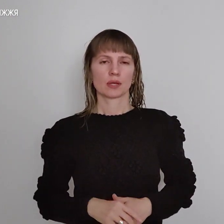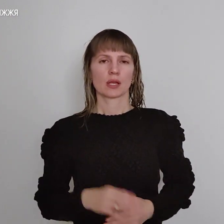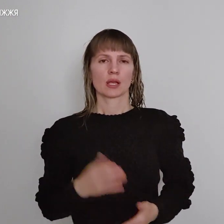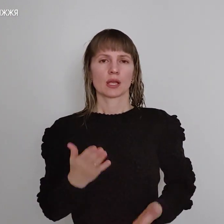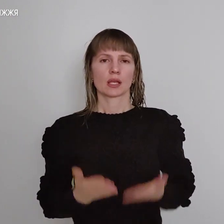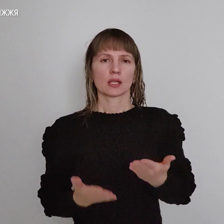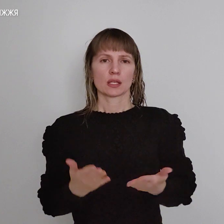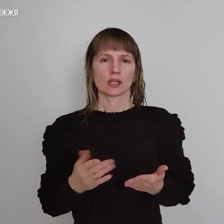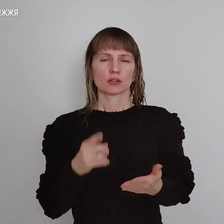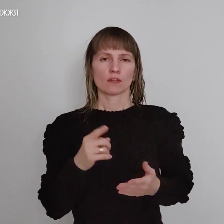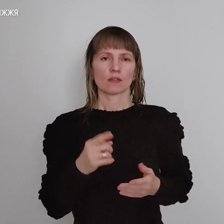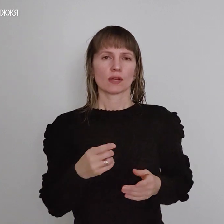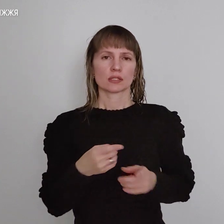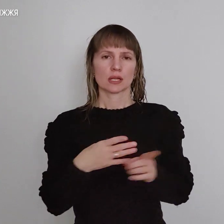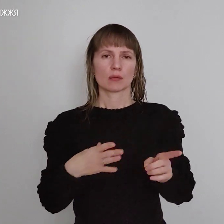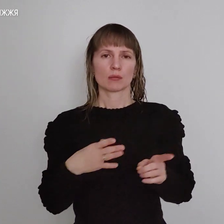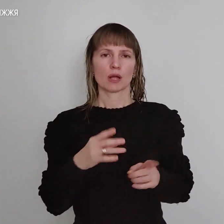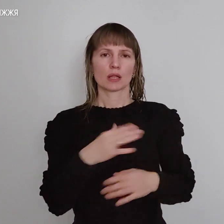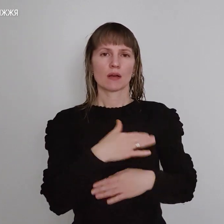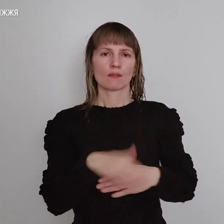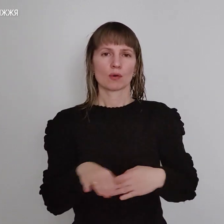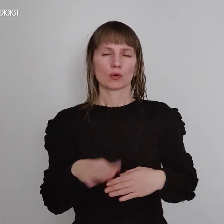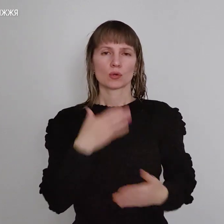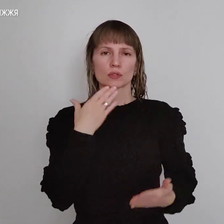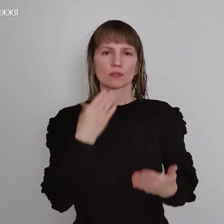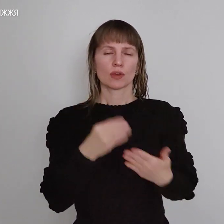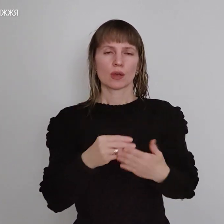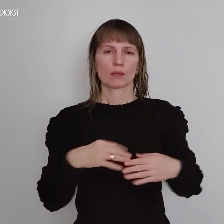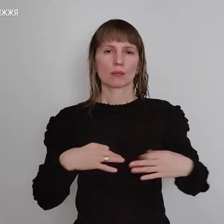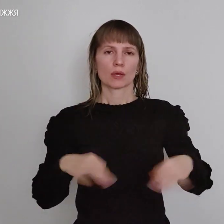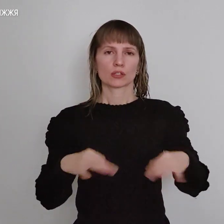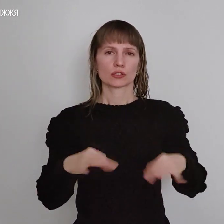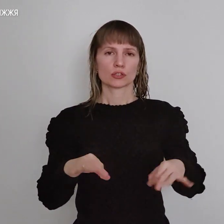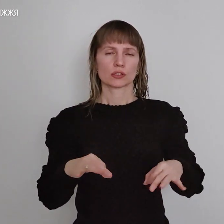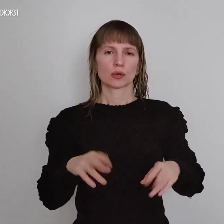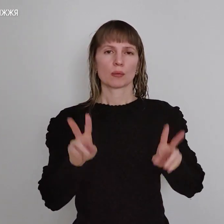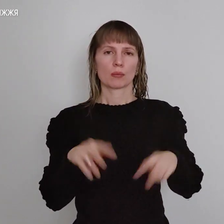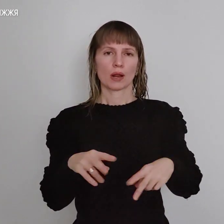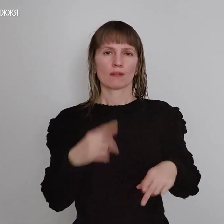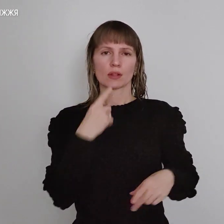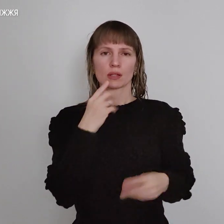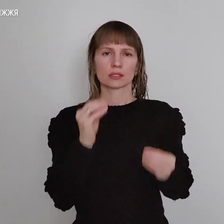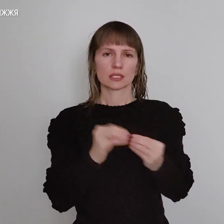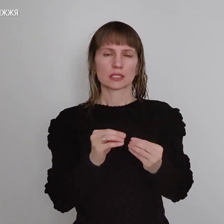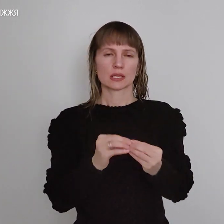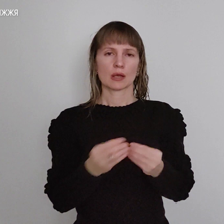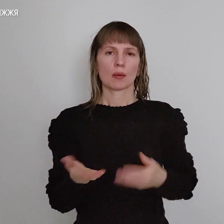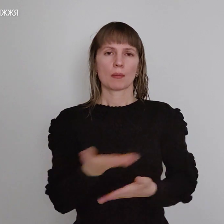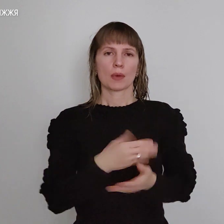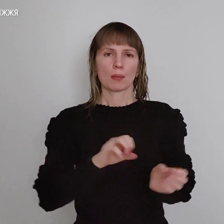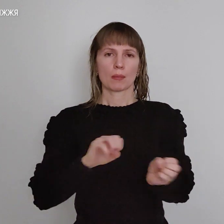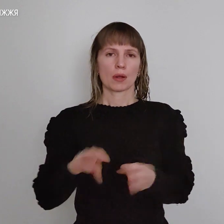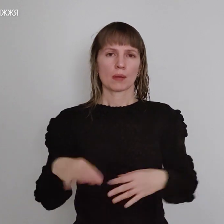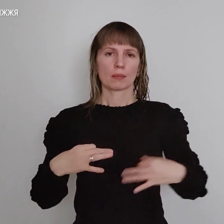обставили застало вулиці, у власному транспорті, правила ті самі. ми покидаємо транспорт,